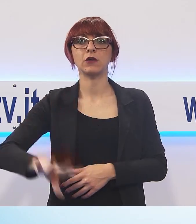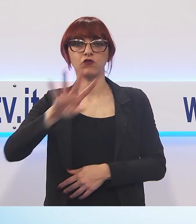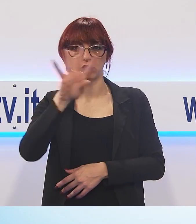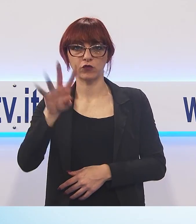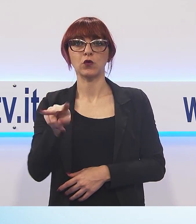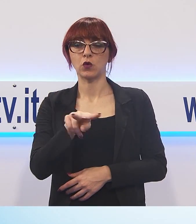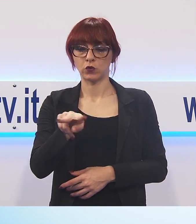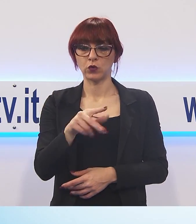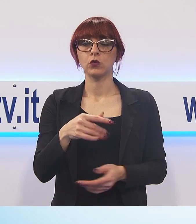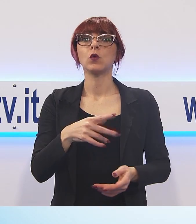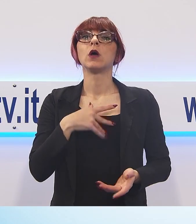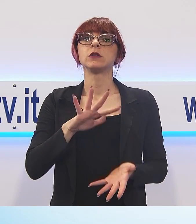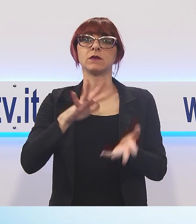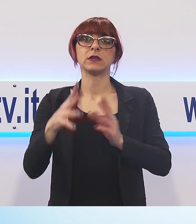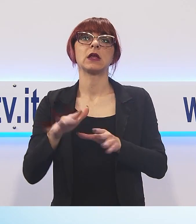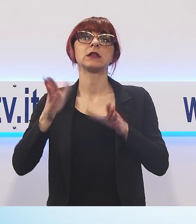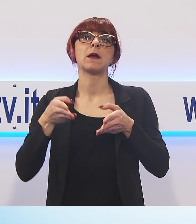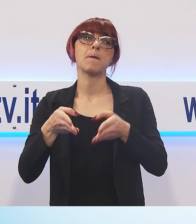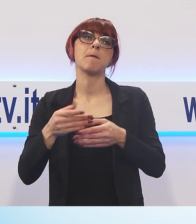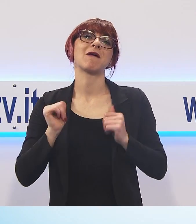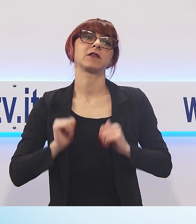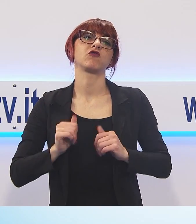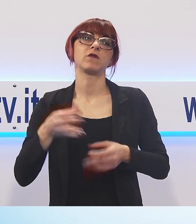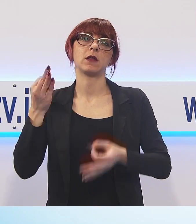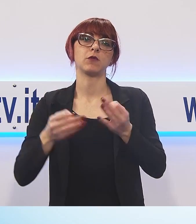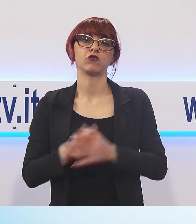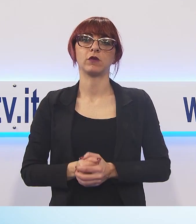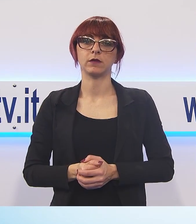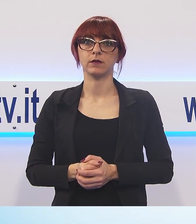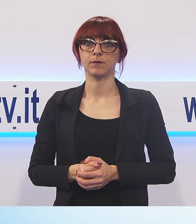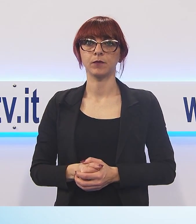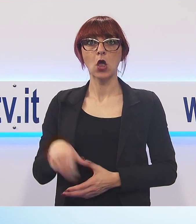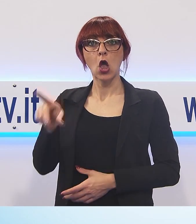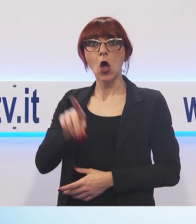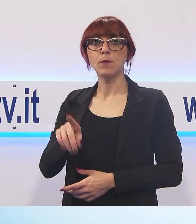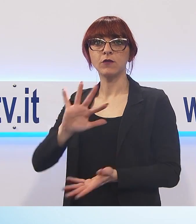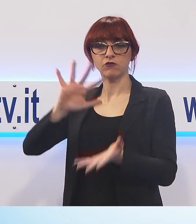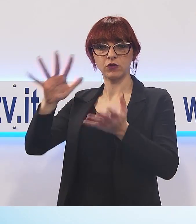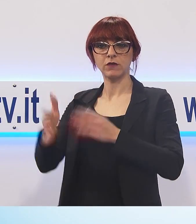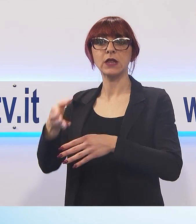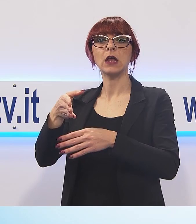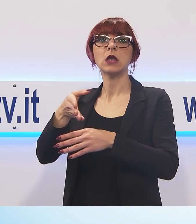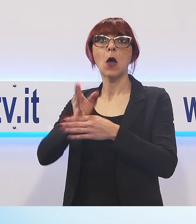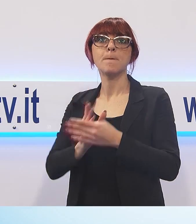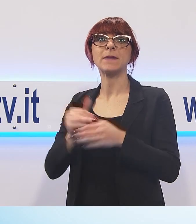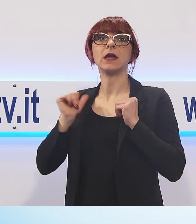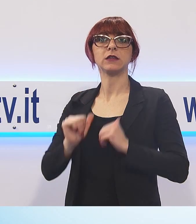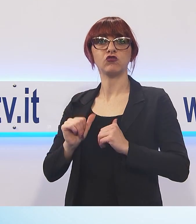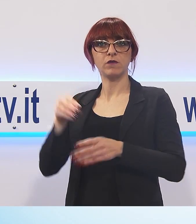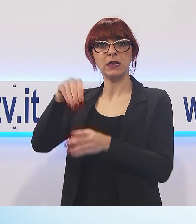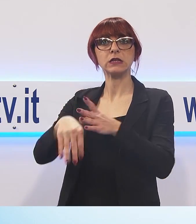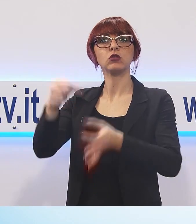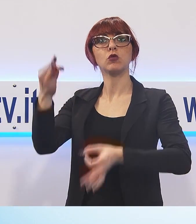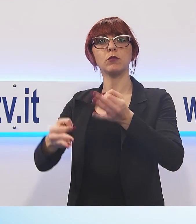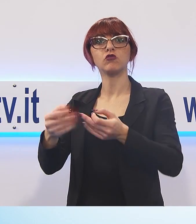processo. La provincia ovviamente si è costituita anche in questo processo come parte civile. Noi siamo vicini alla città di Viareggio, alle